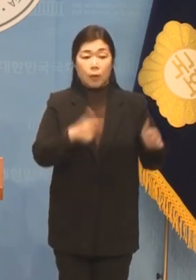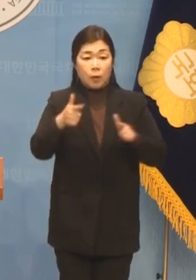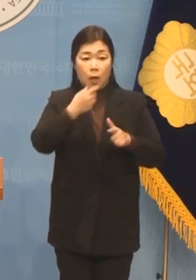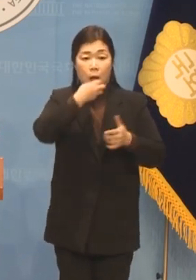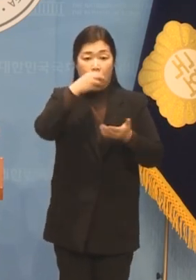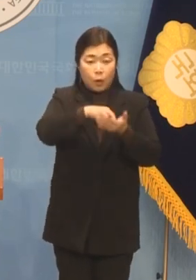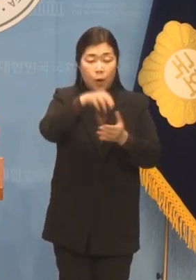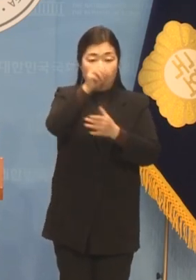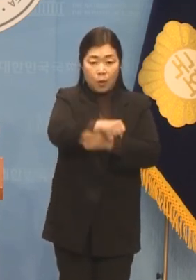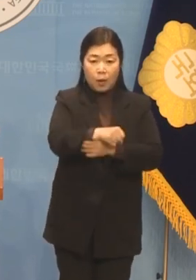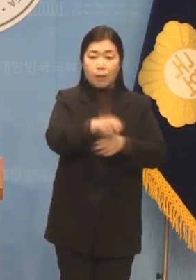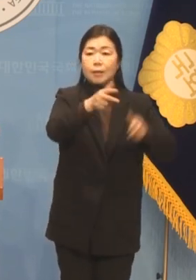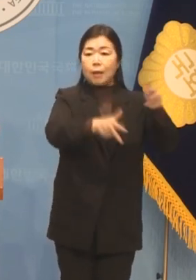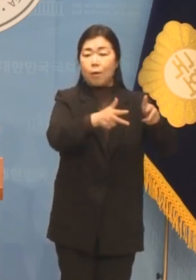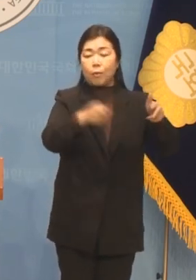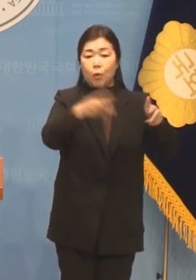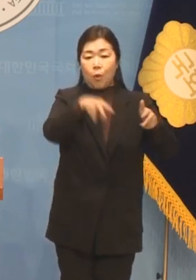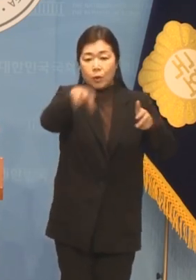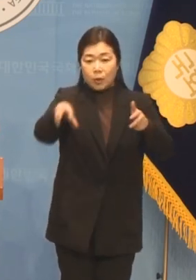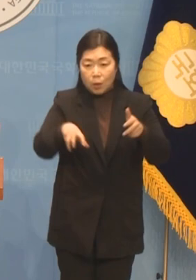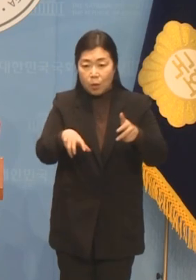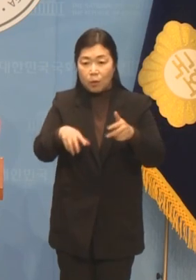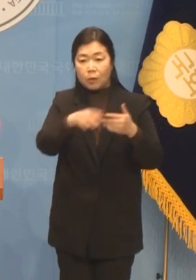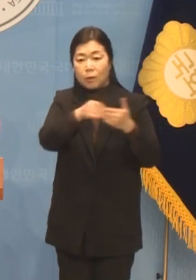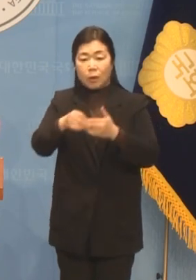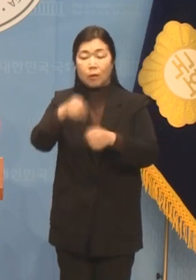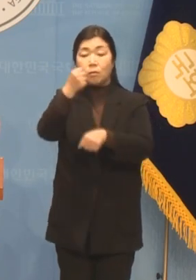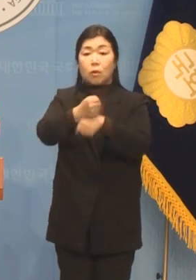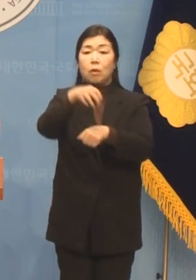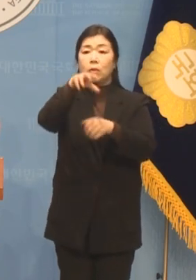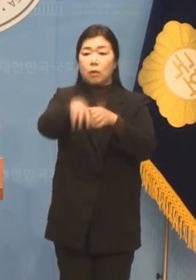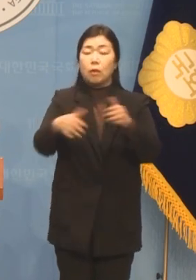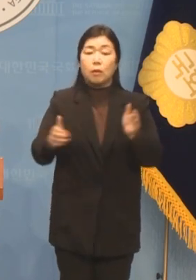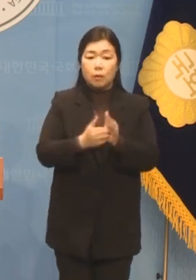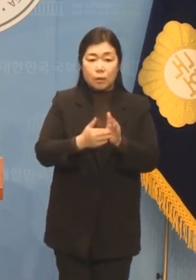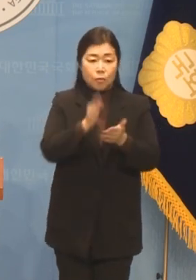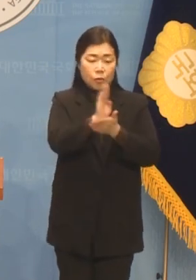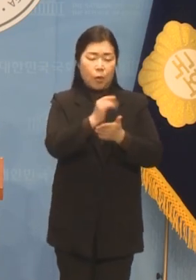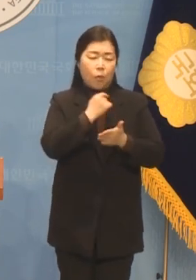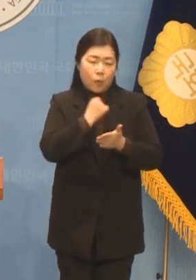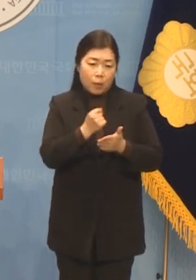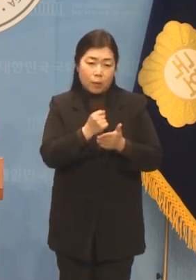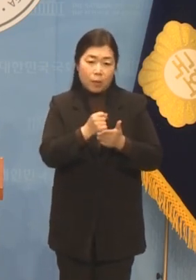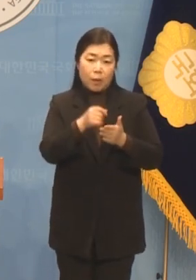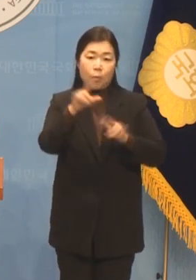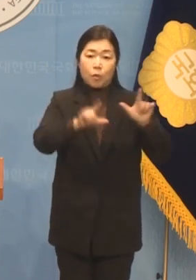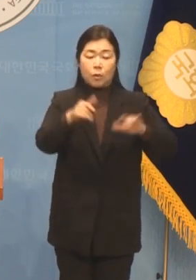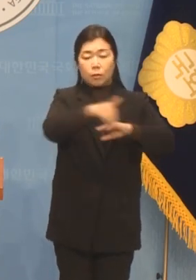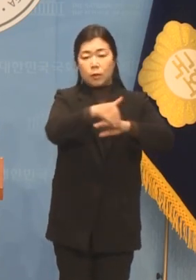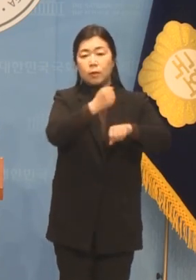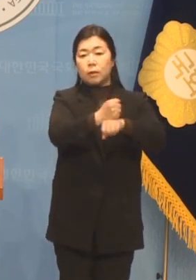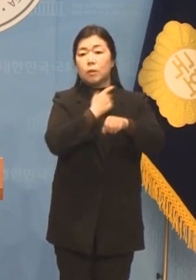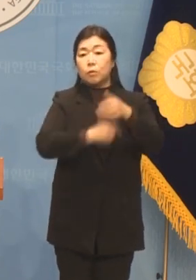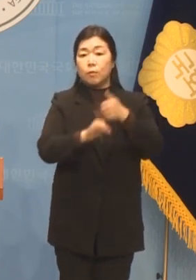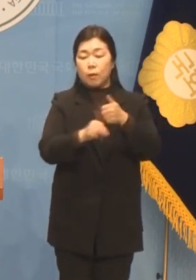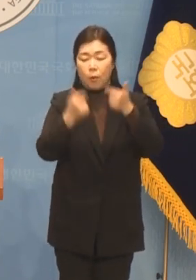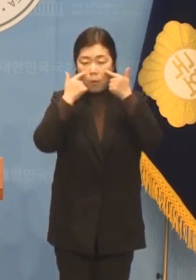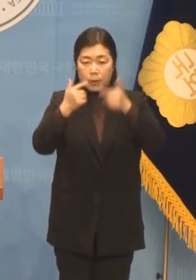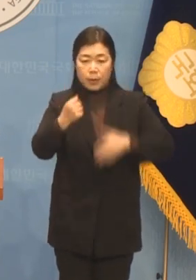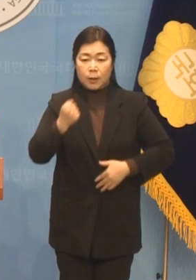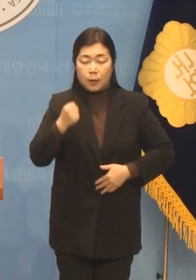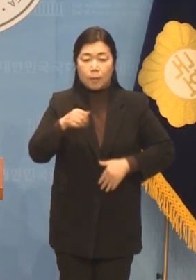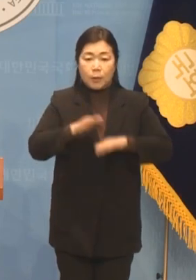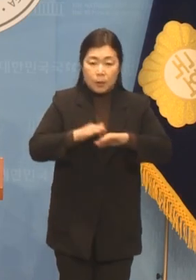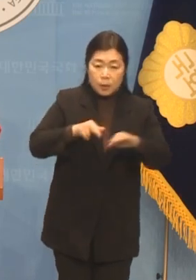물론 선도지구 지정까지 분당 주민이 원하는 결과를 도출해내려면 강력한 힘과 실행력이 필요합니다